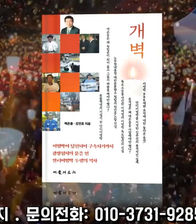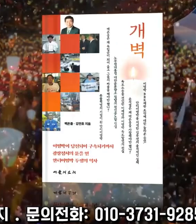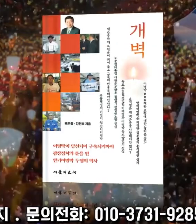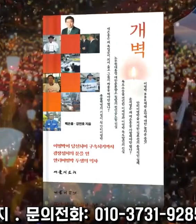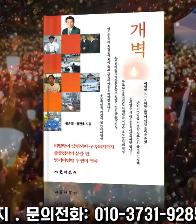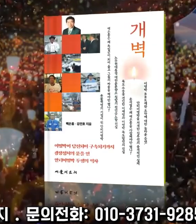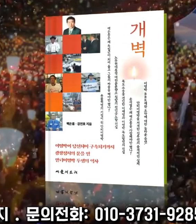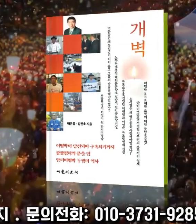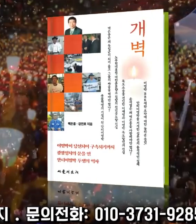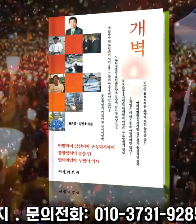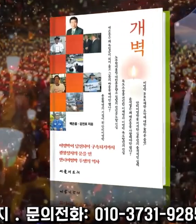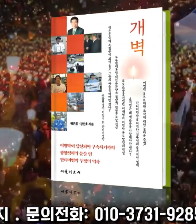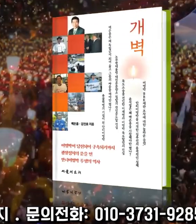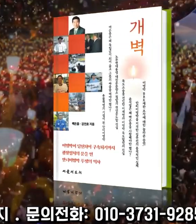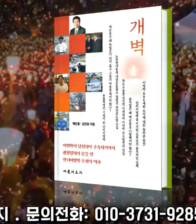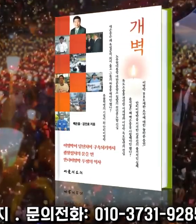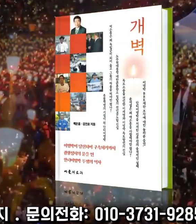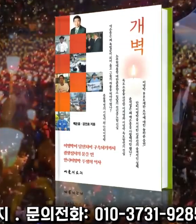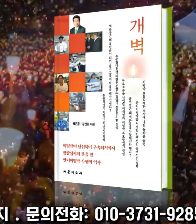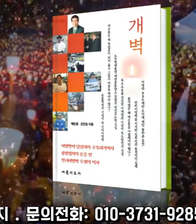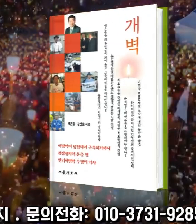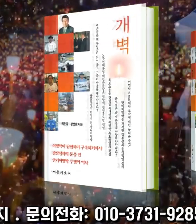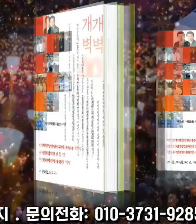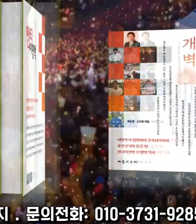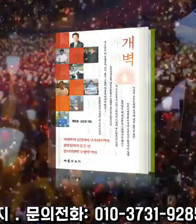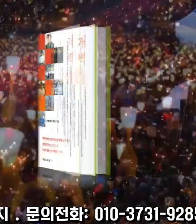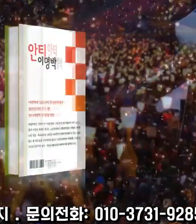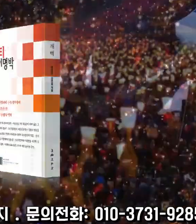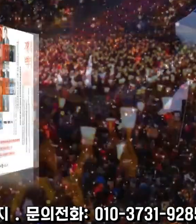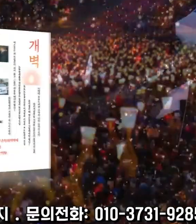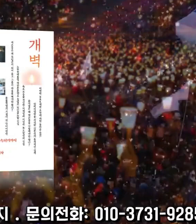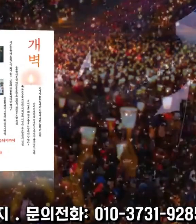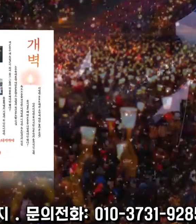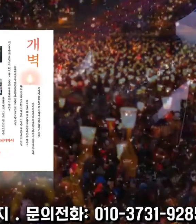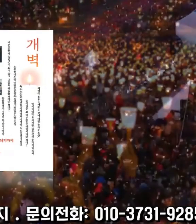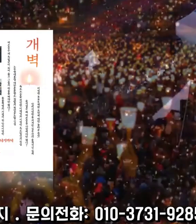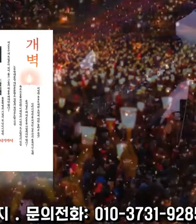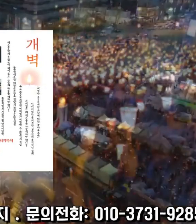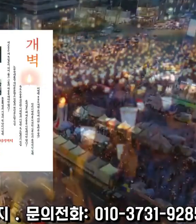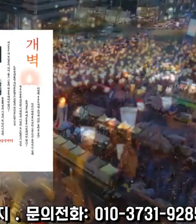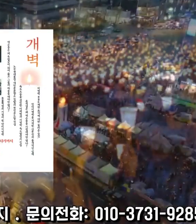조신백은족 그 투쟁의 기록, 개벽이 출간되었습니다.